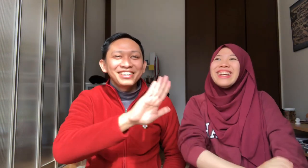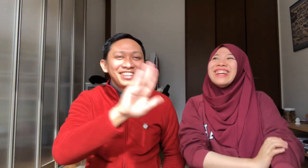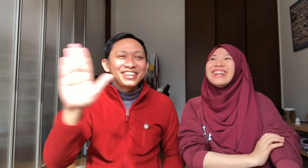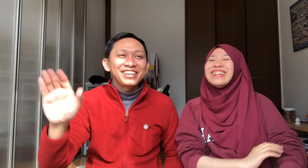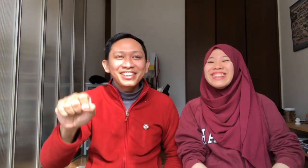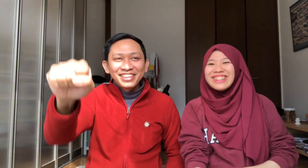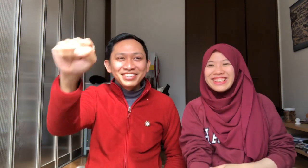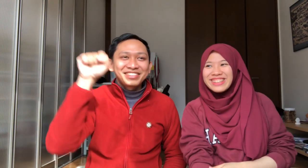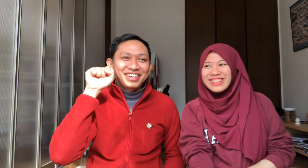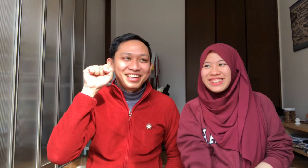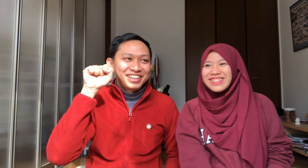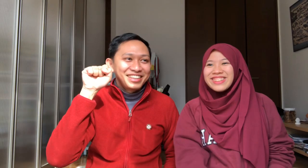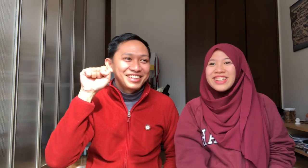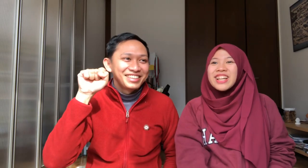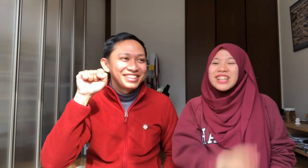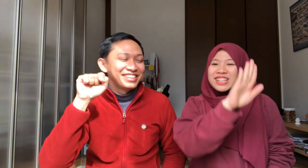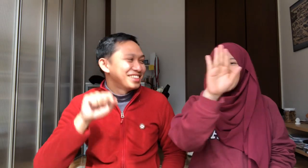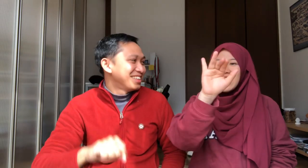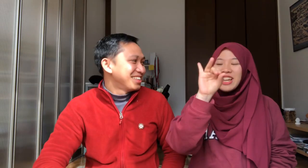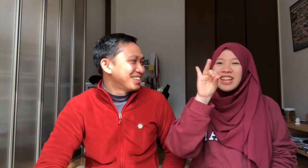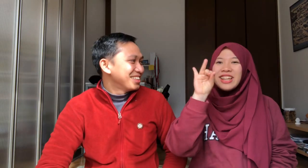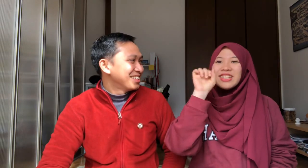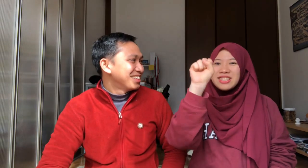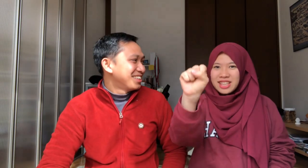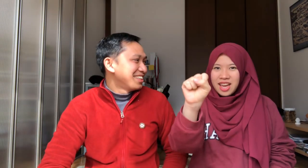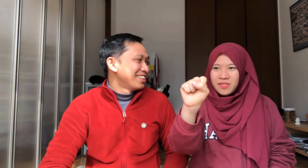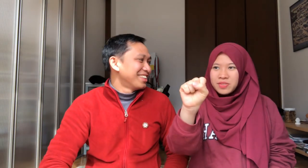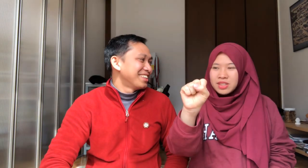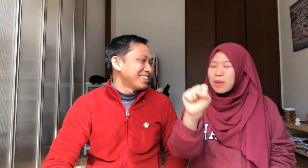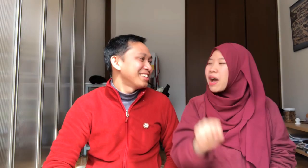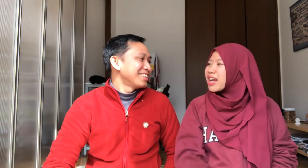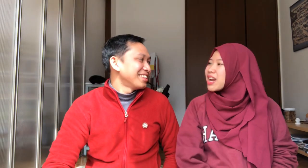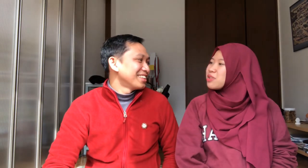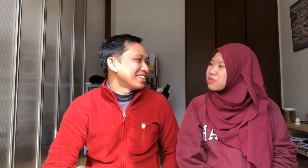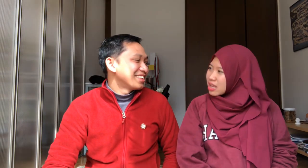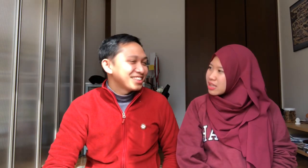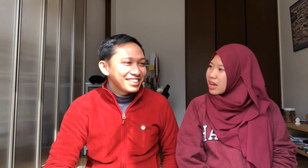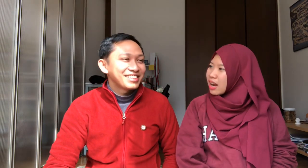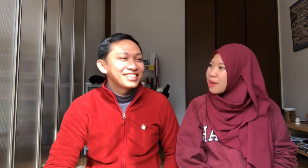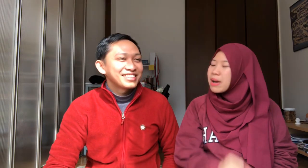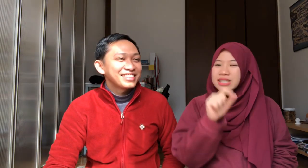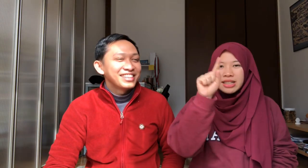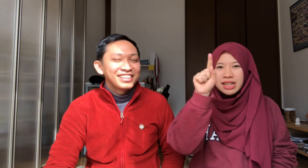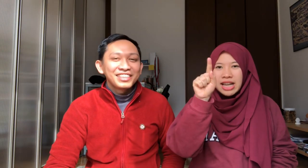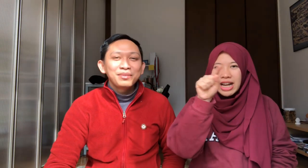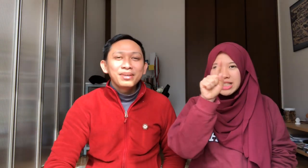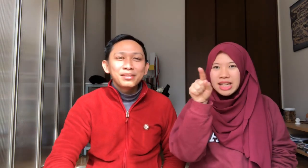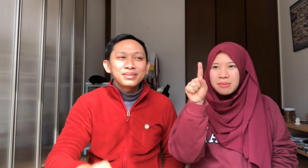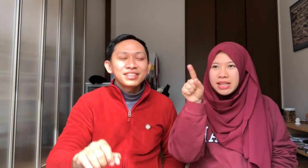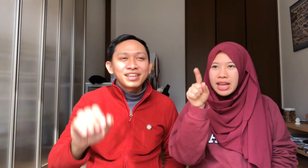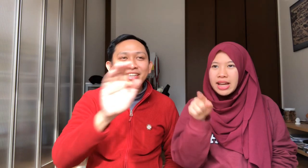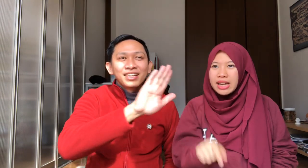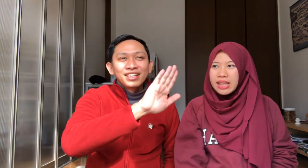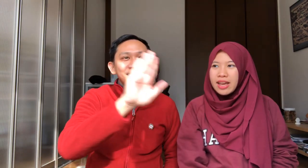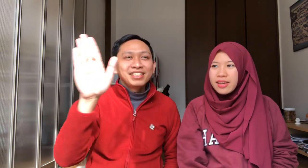De Sa Di Sa Emang arada Susah sih Karena banyak Yang kecil Banyak yang gendinya Jadi,